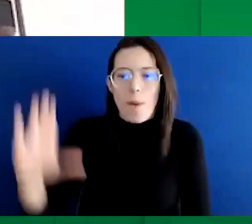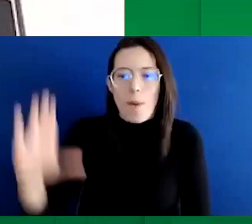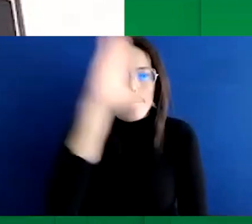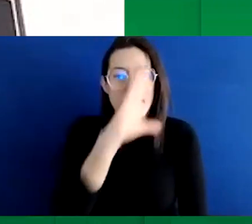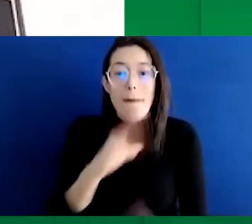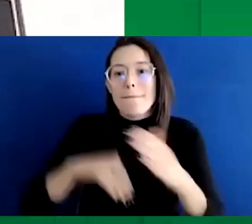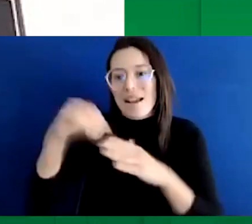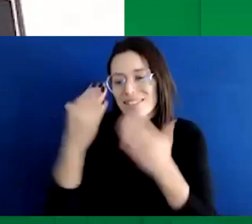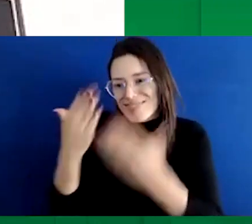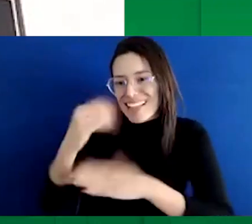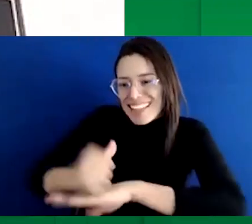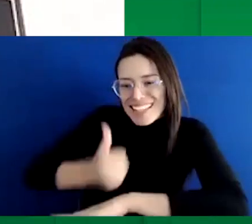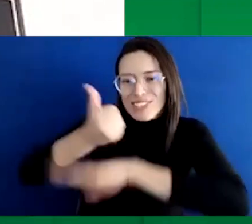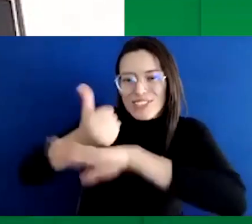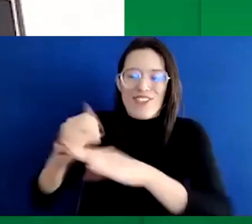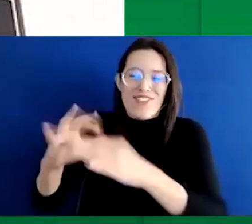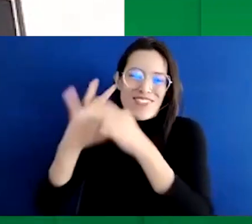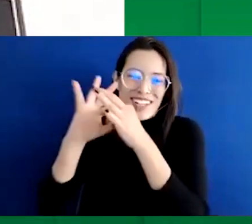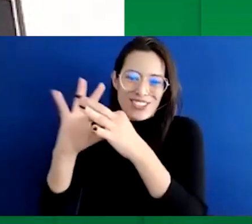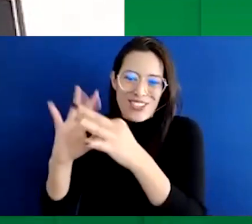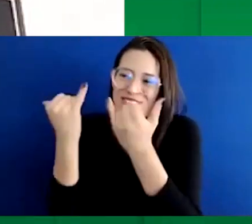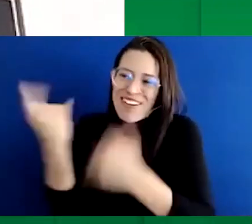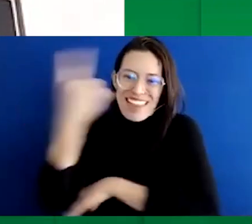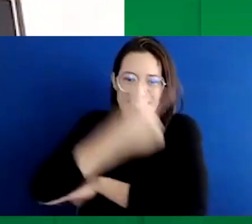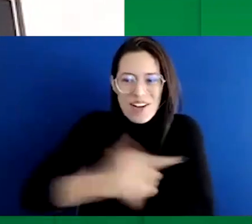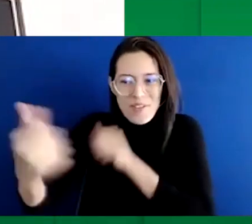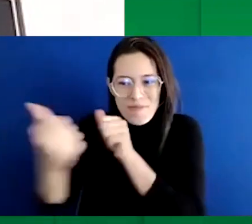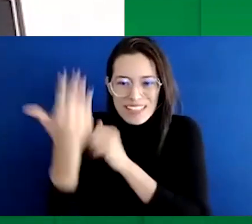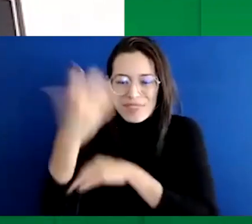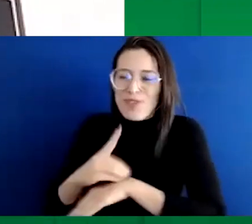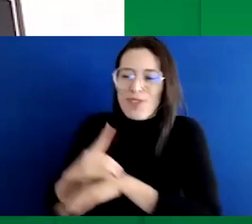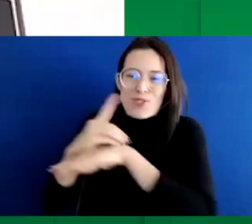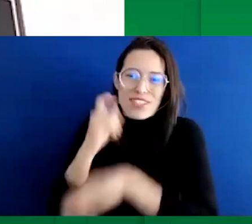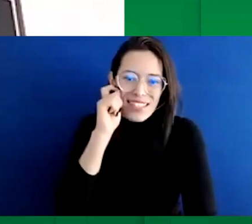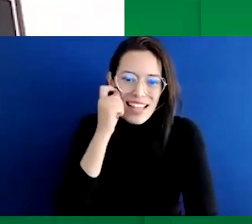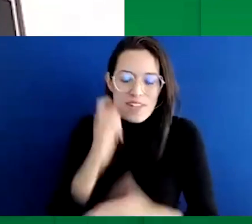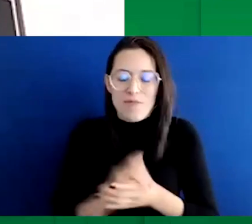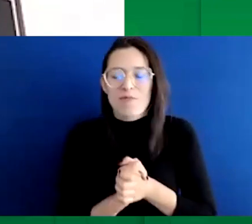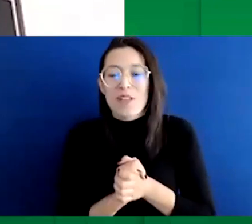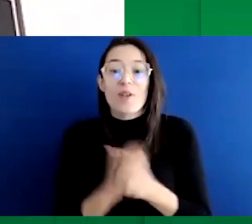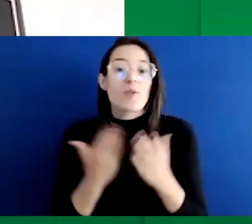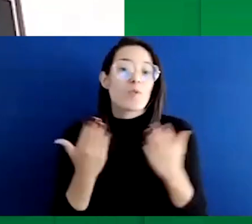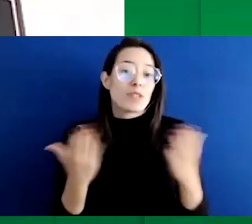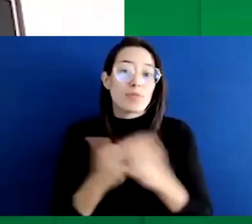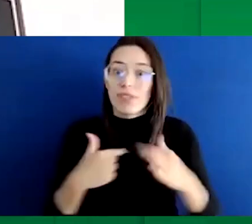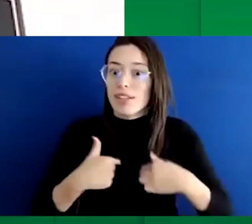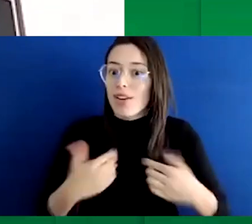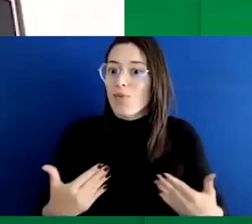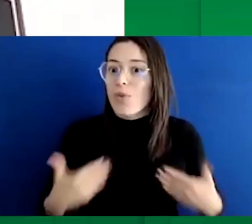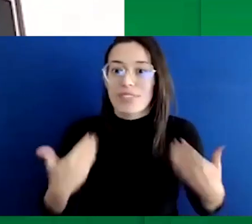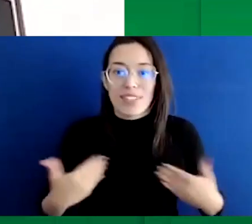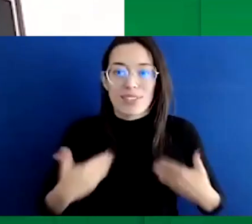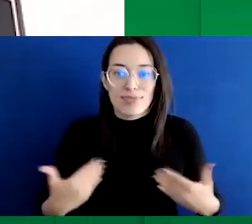al director de FENASCOL, que hoy nos acompaña también, doctor Henry. Y pues, a ver, muy contento